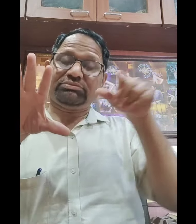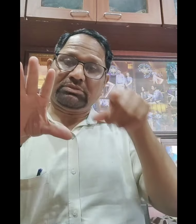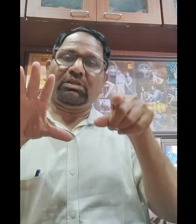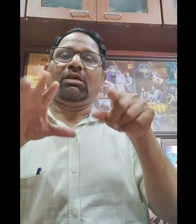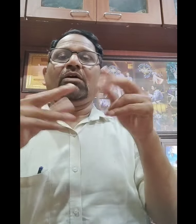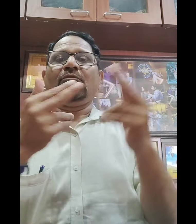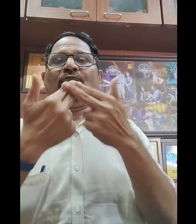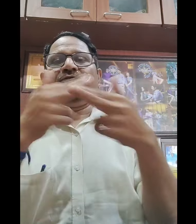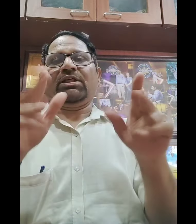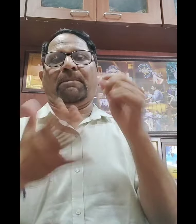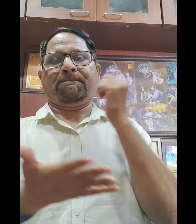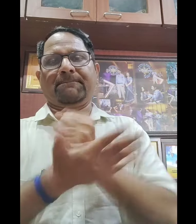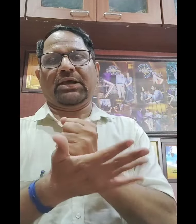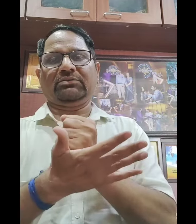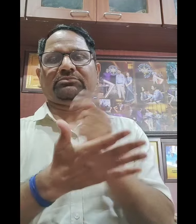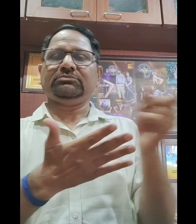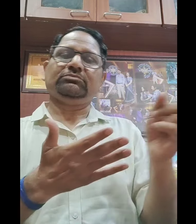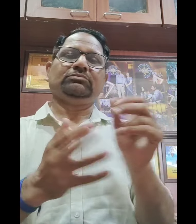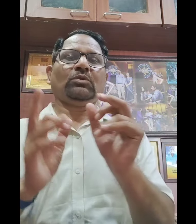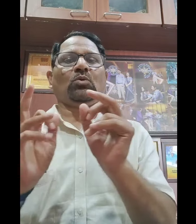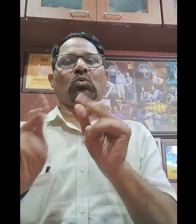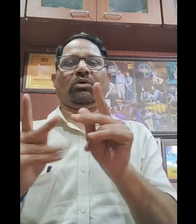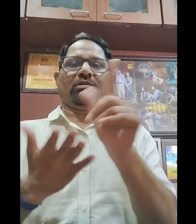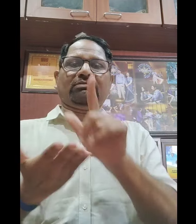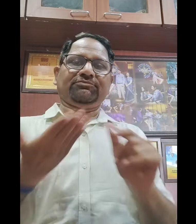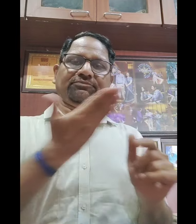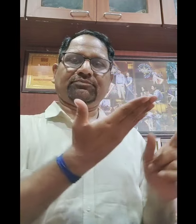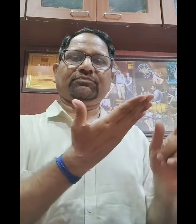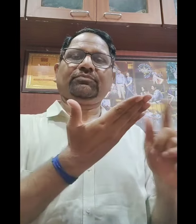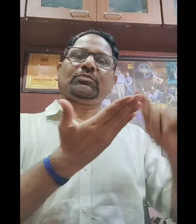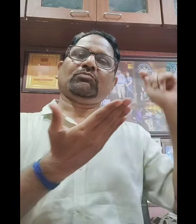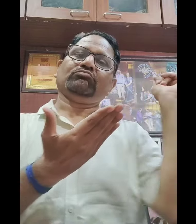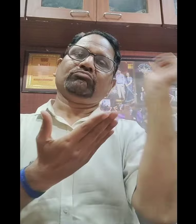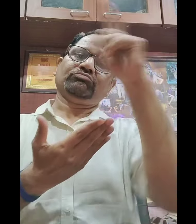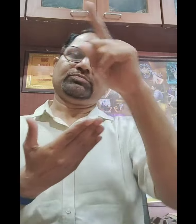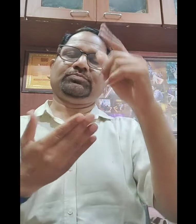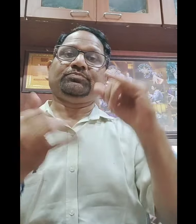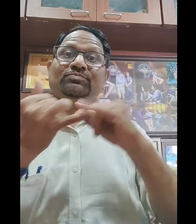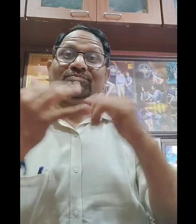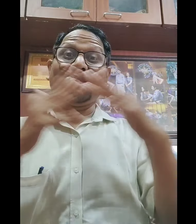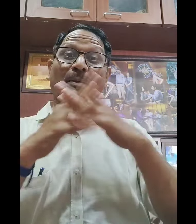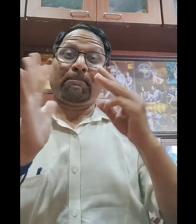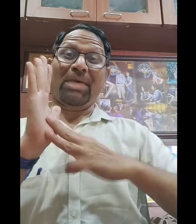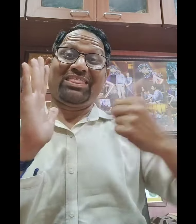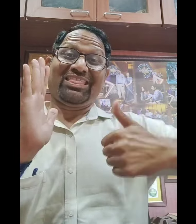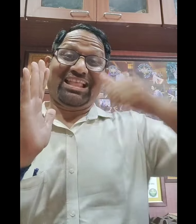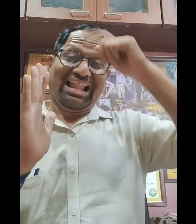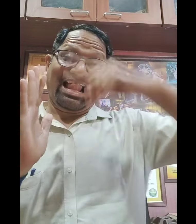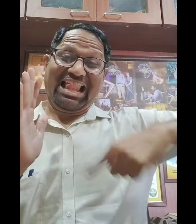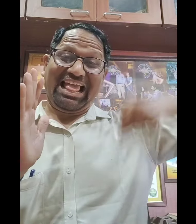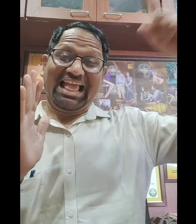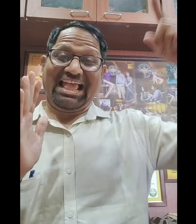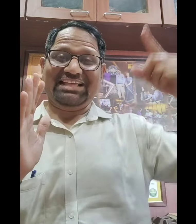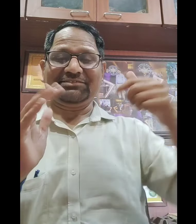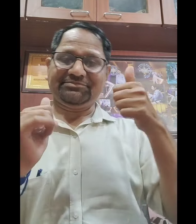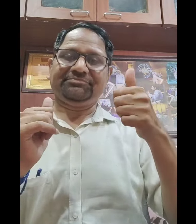ISLRTC के माद्यम से हो रहे है वो पूरे भारत में निशुल्क होने चाहिए और उन्होंने भारत सरकार के सामाजी नियाए एवं